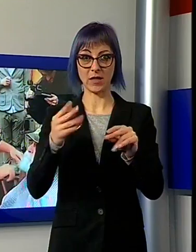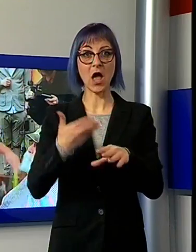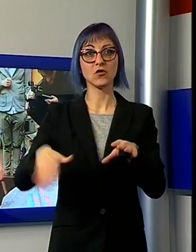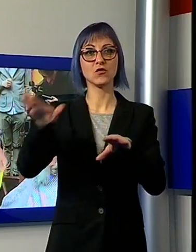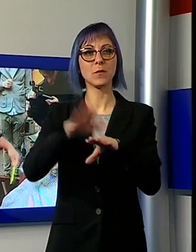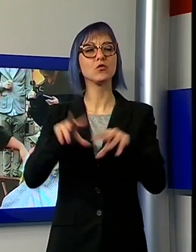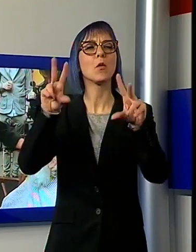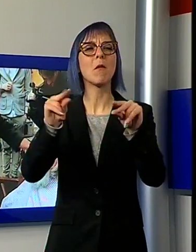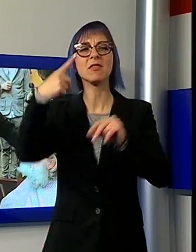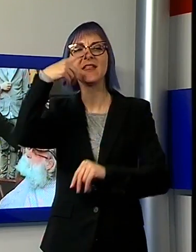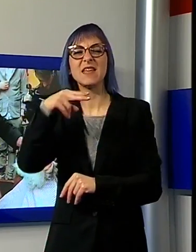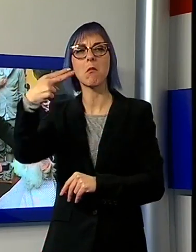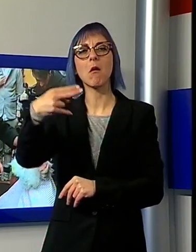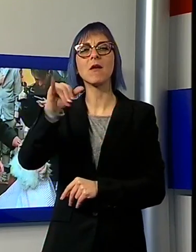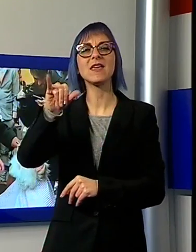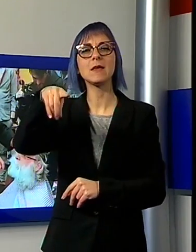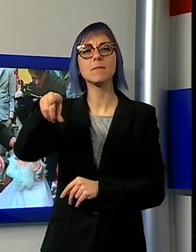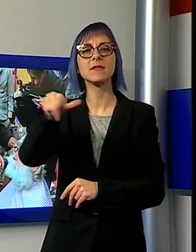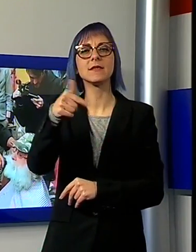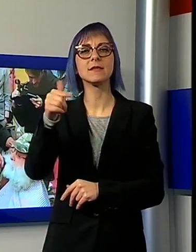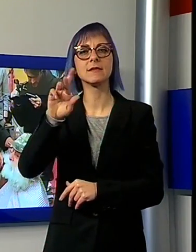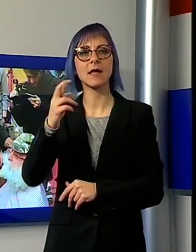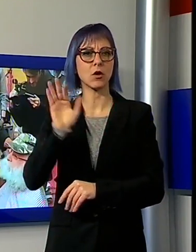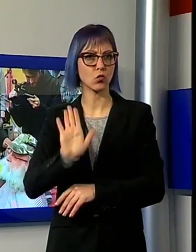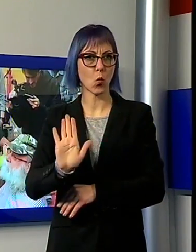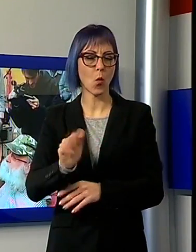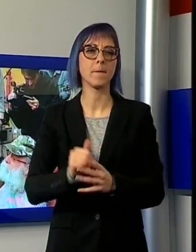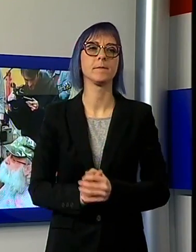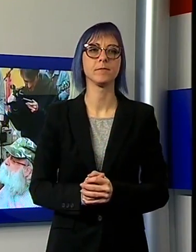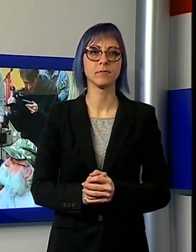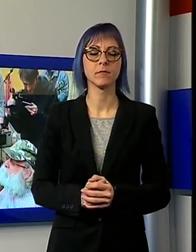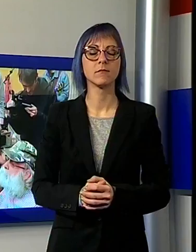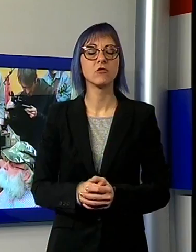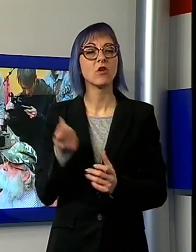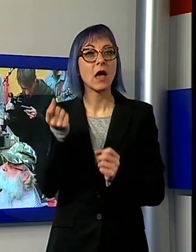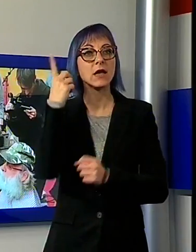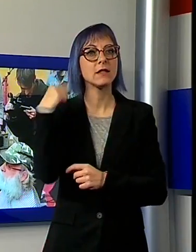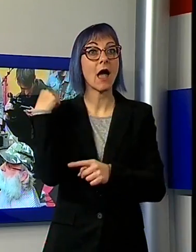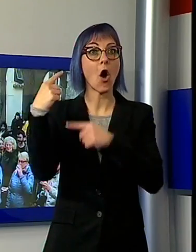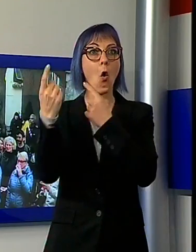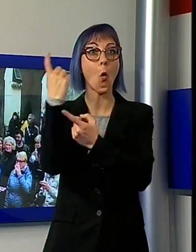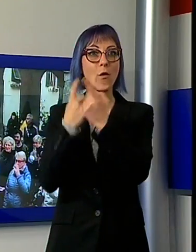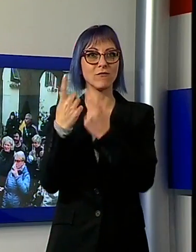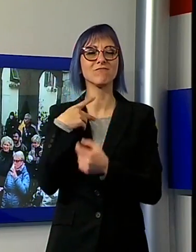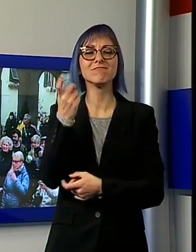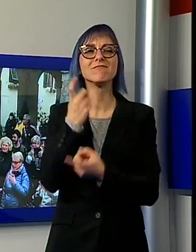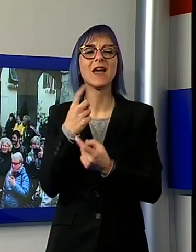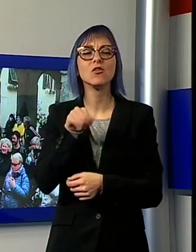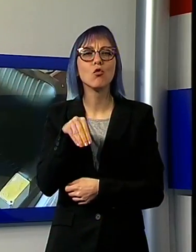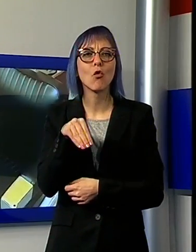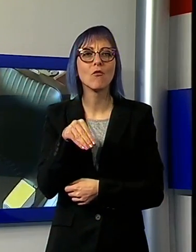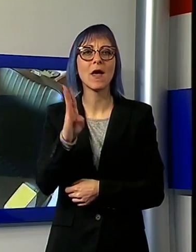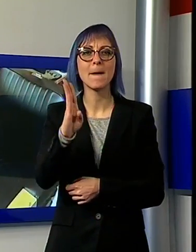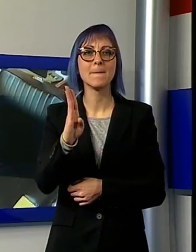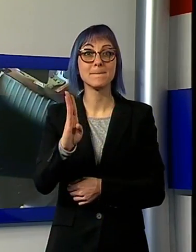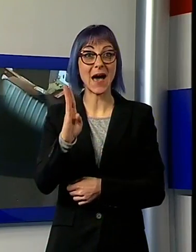hipster. Ma c'è anche chi fa festa per la sua rasatura. L'idea originalissima viene da Barga, dove mercoledì pomeriggio in piazza del comune è andata in